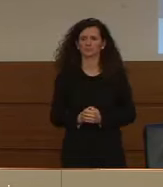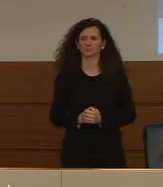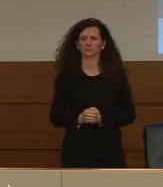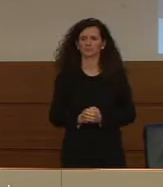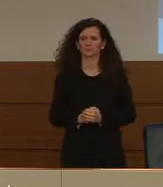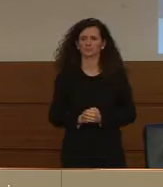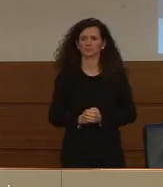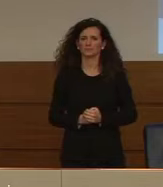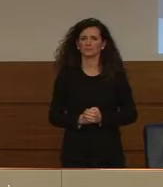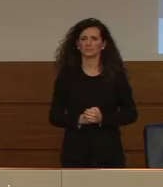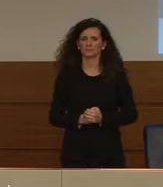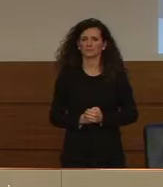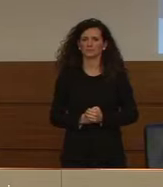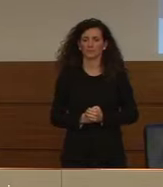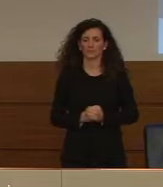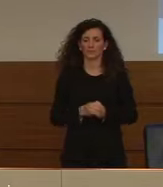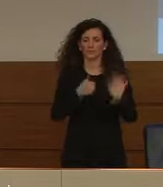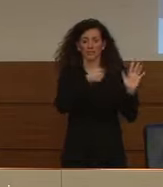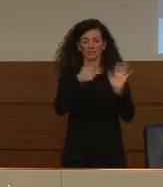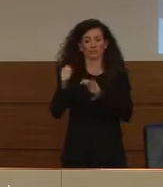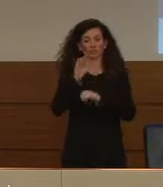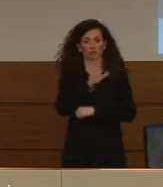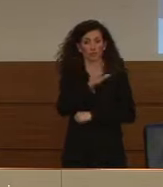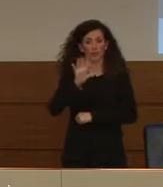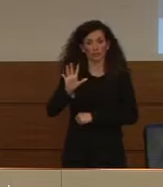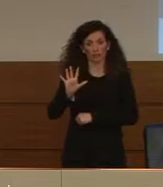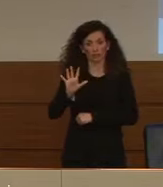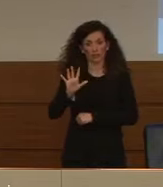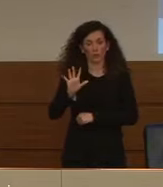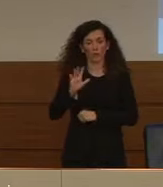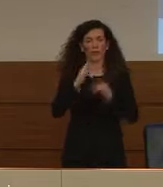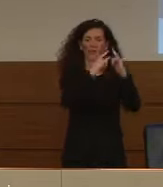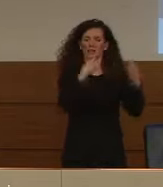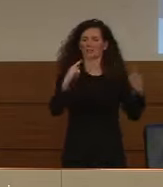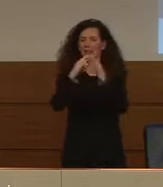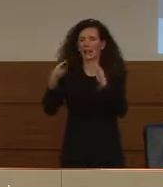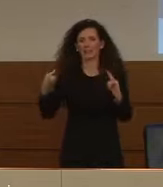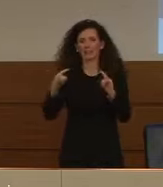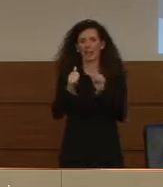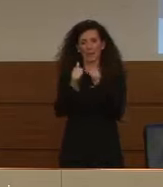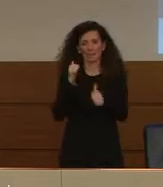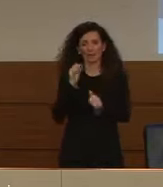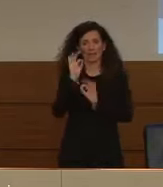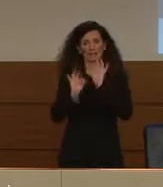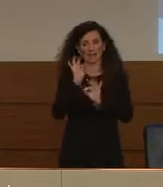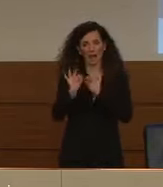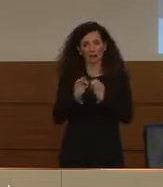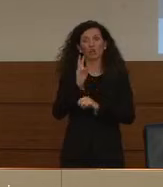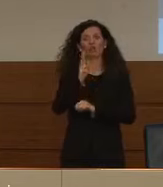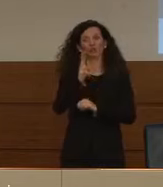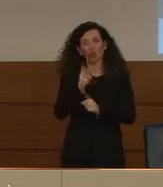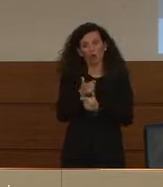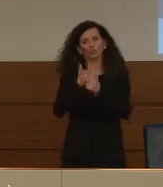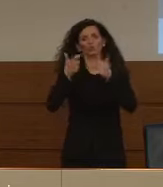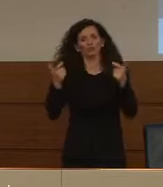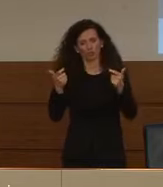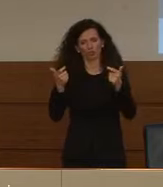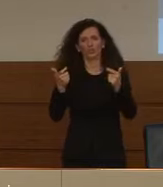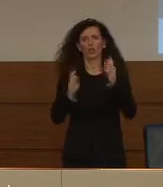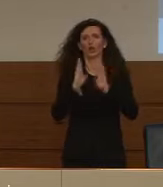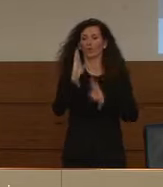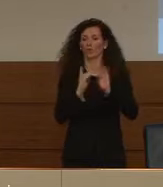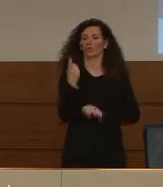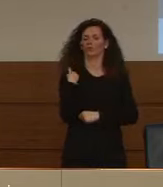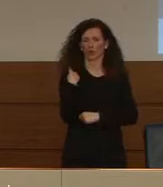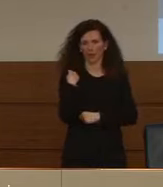un totale di 655 di tende pretriage, 12 in più rispetto a ieri sono